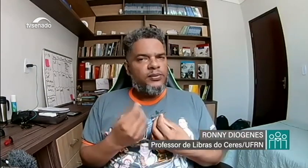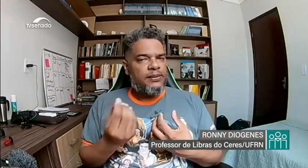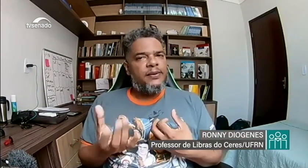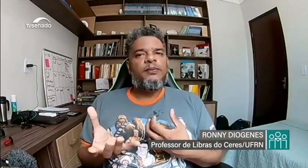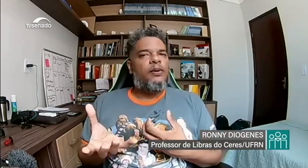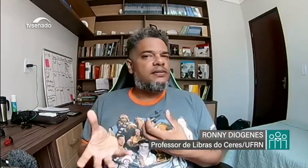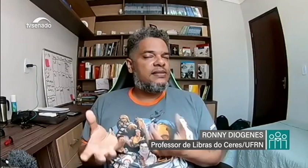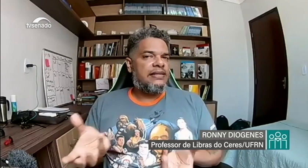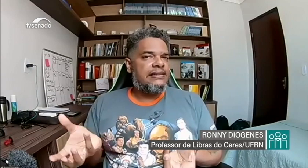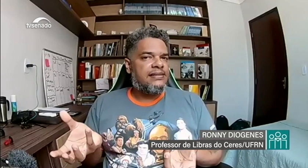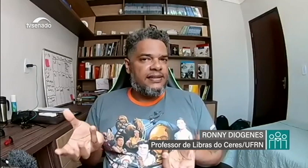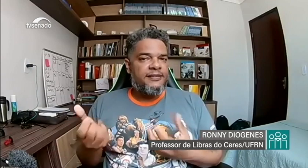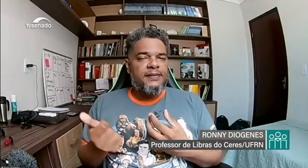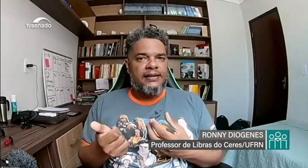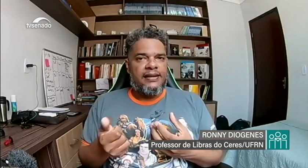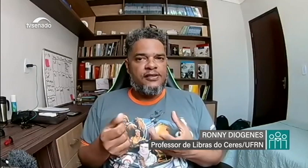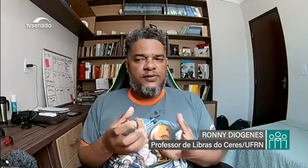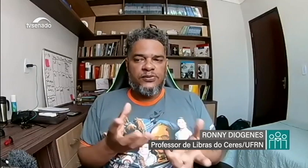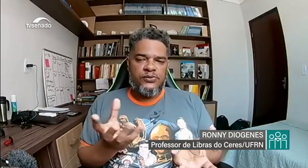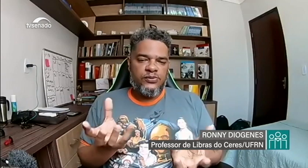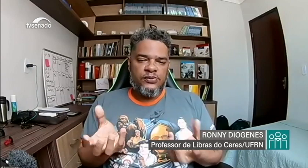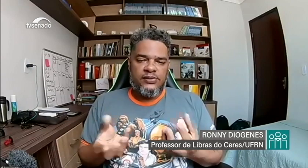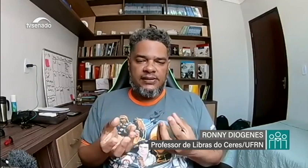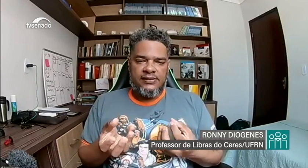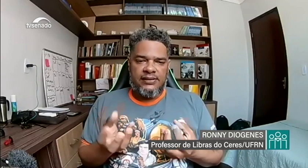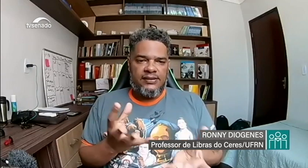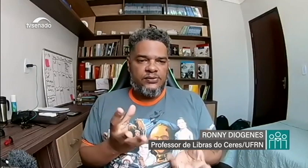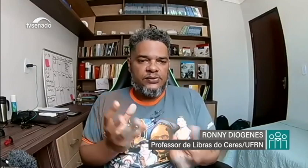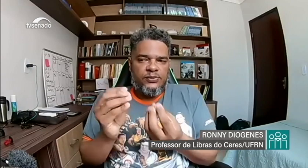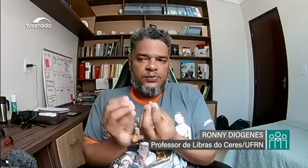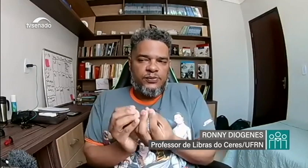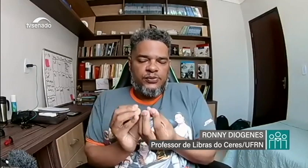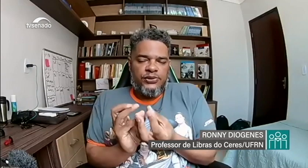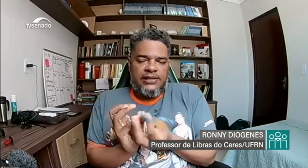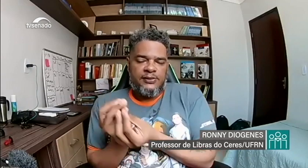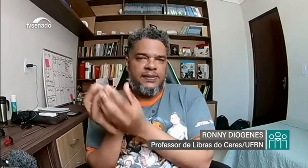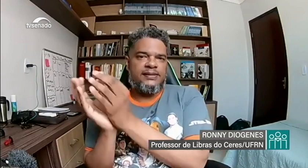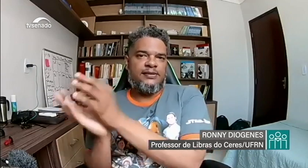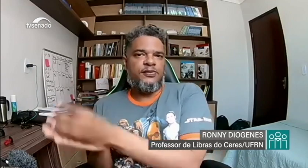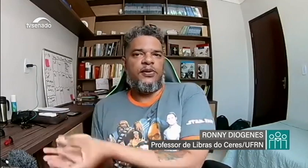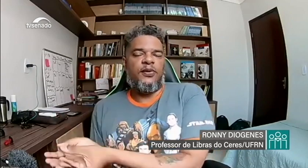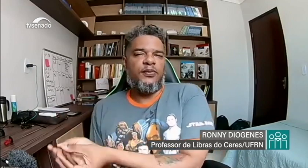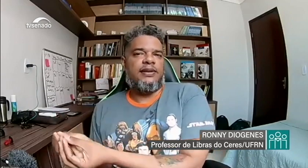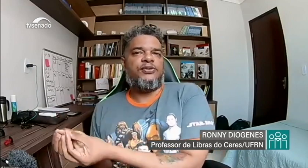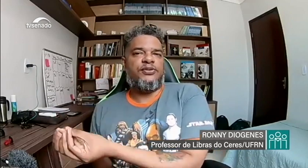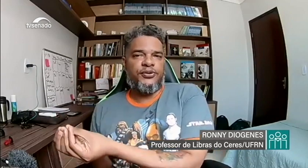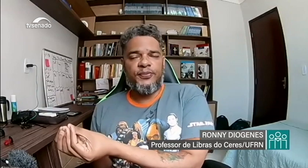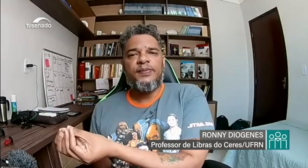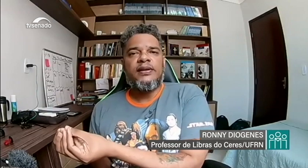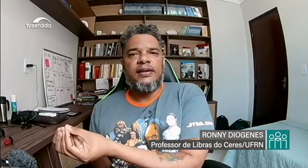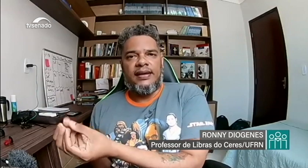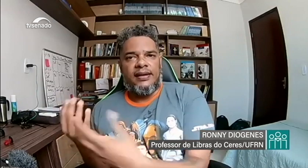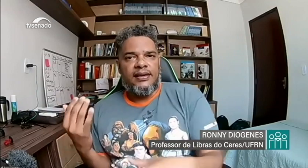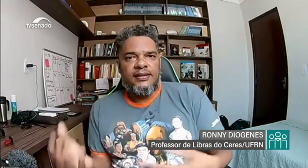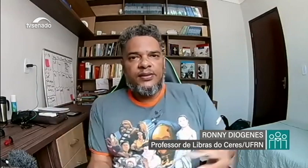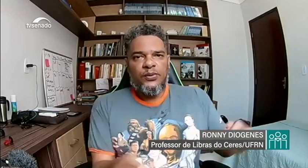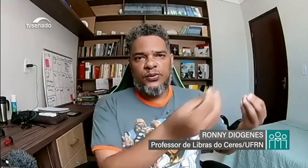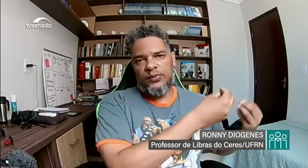também o modo de sinalizar. Às vezes, os surdos, eles sinalizam de um jeito específico, em alguma região, e de outro em